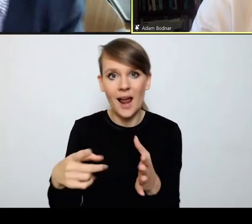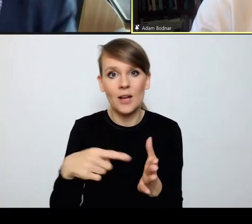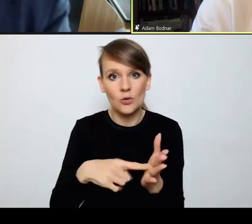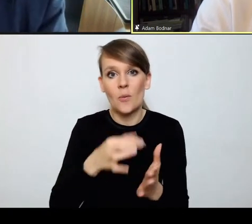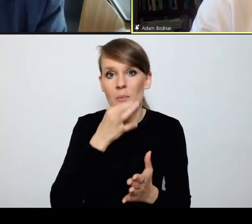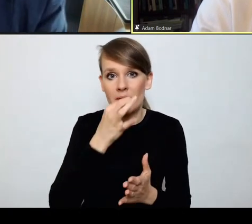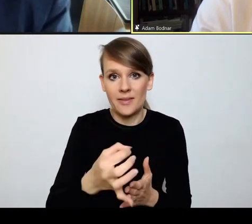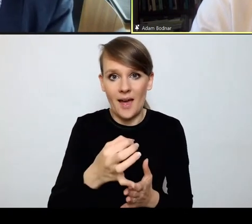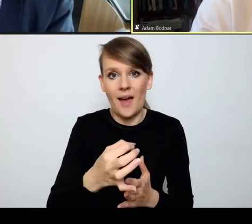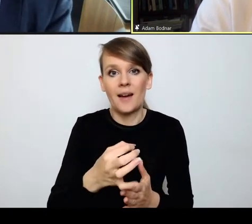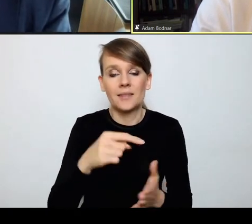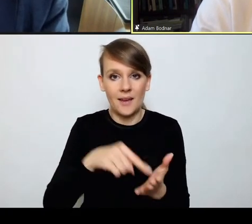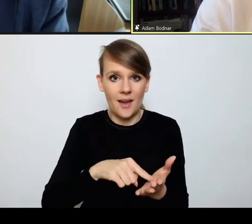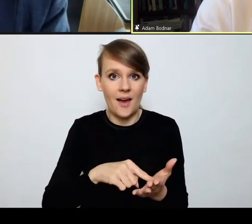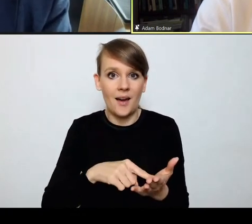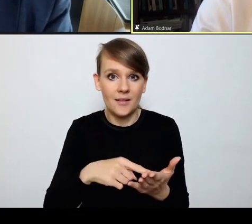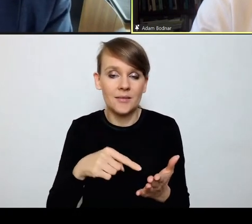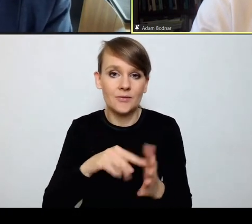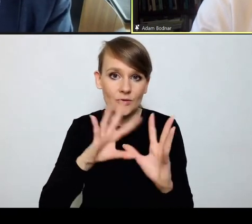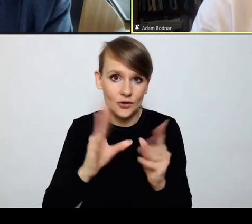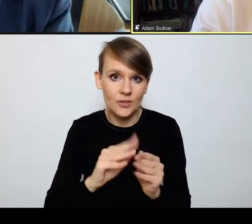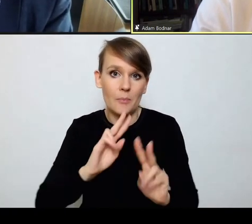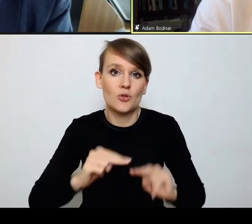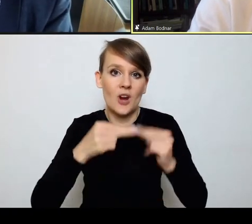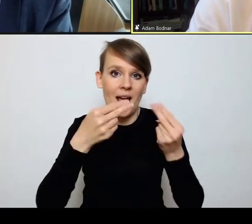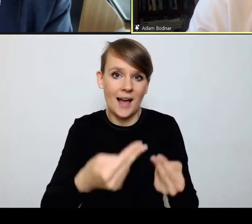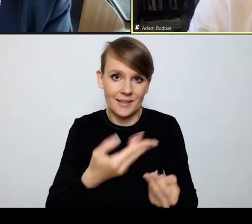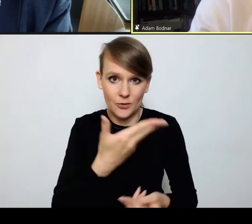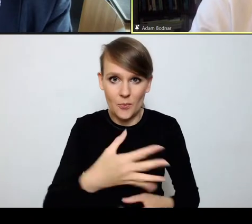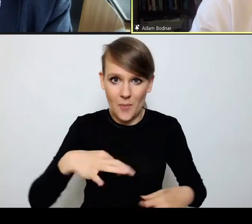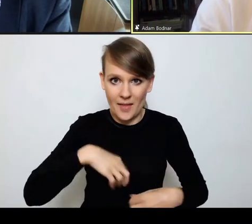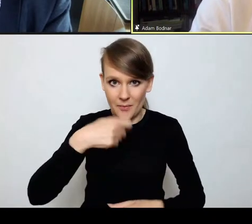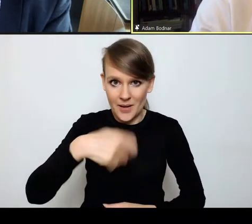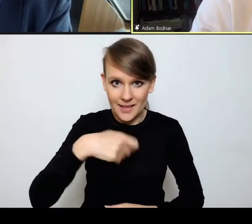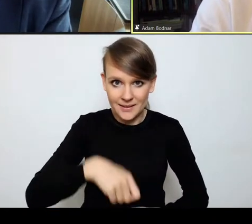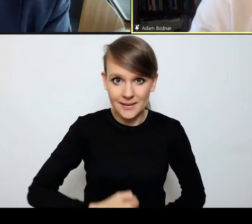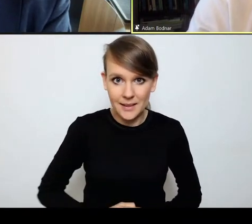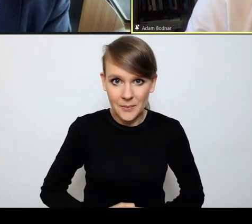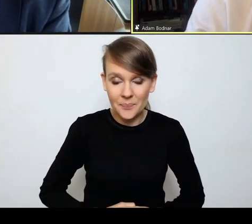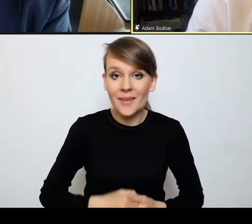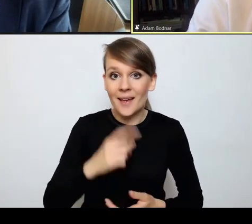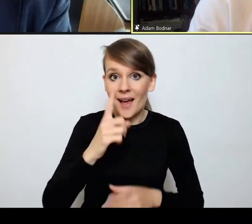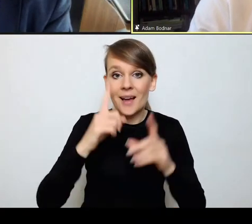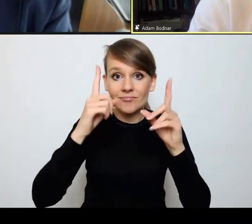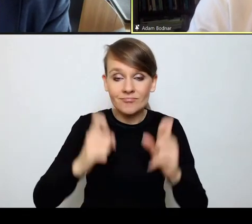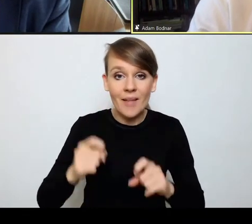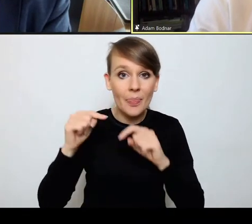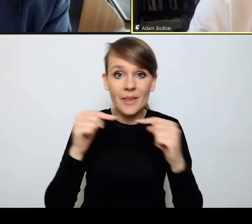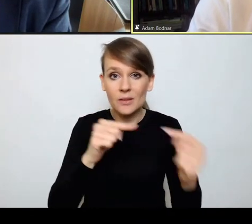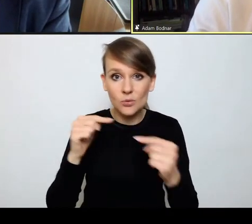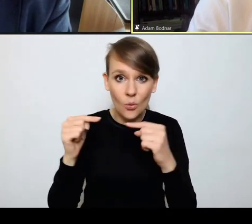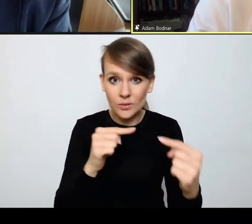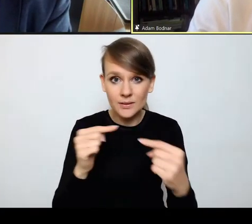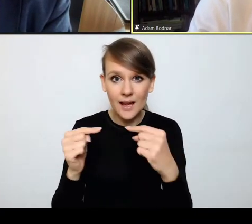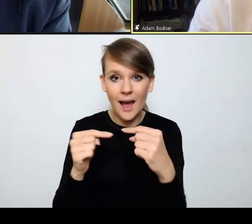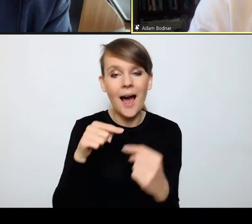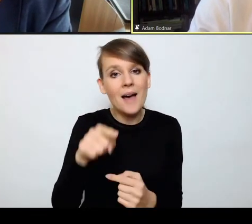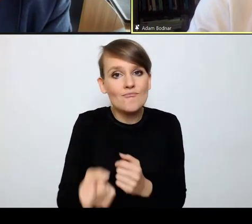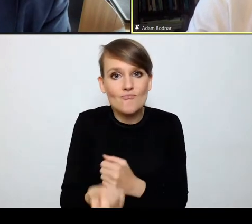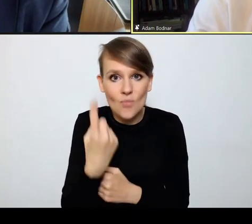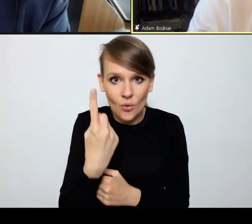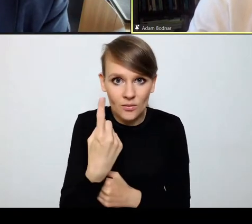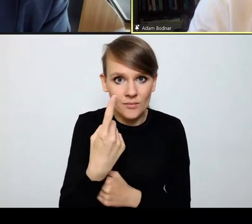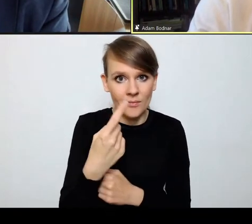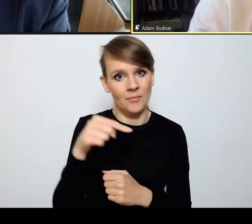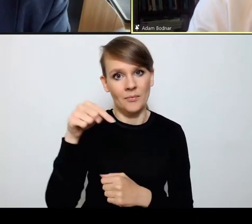Panu Prezydentowi te pytania przekazywać. Natomiast, drodzy Państwo, zacznijmy dyskusję w taki sposób dość nietypowy, ponieważ